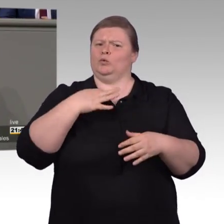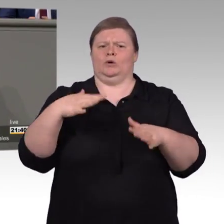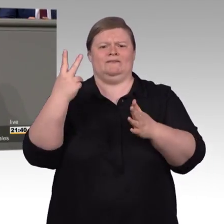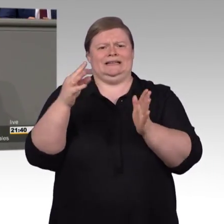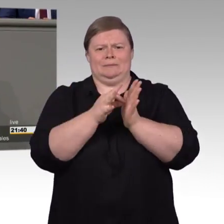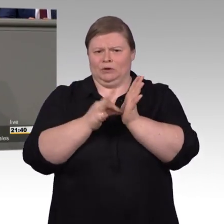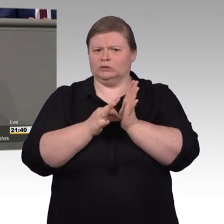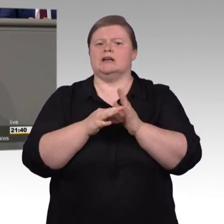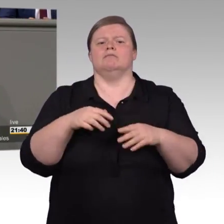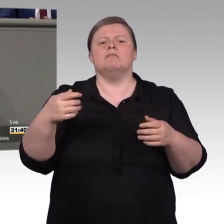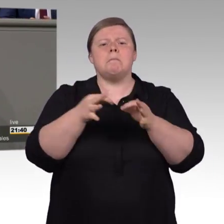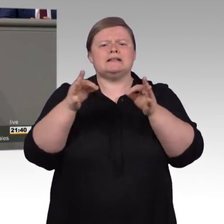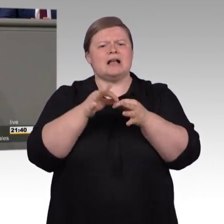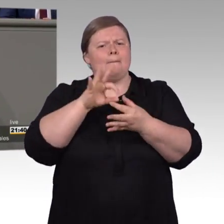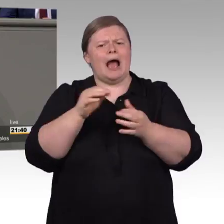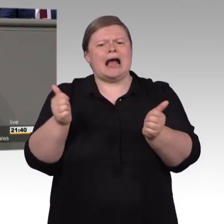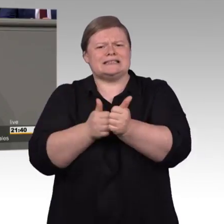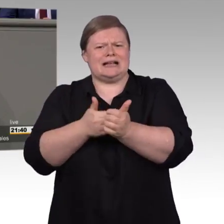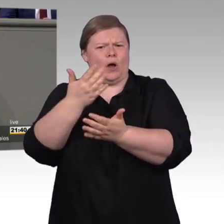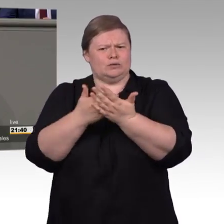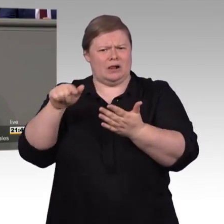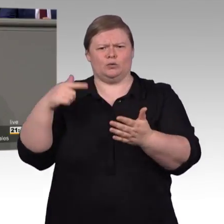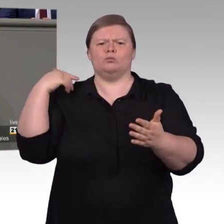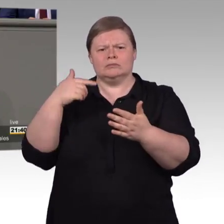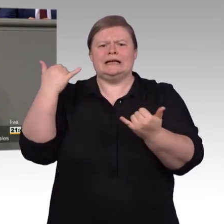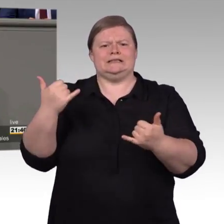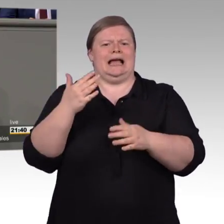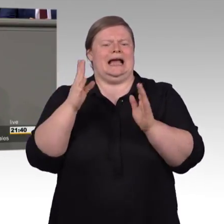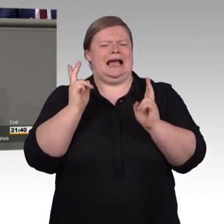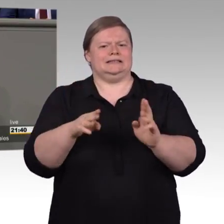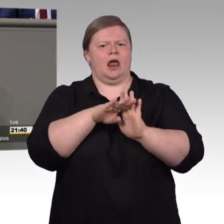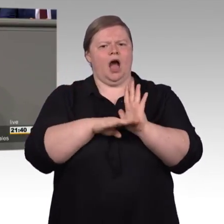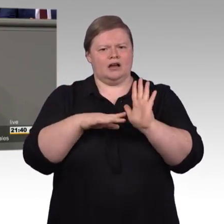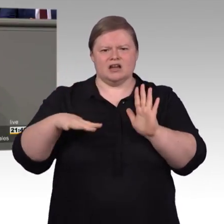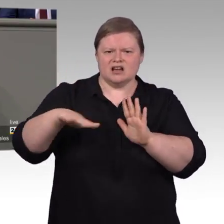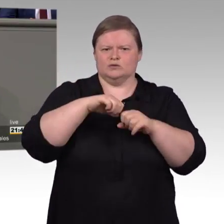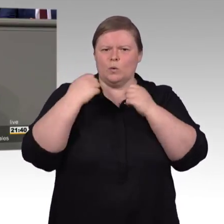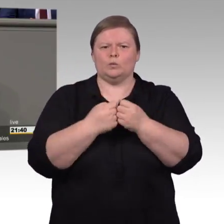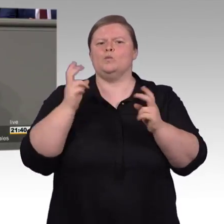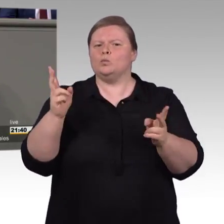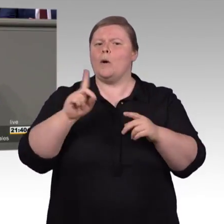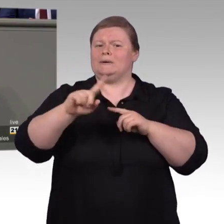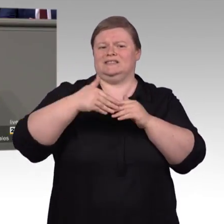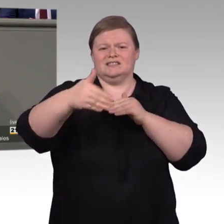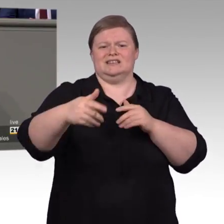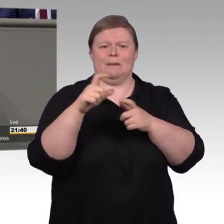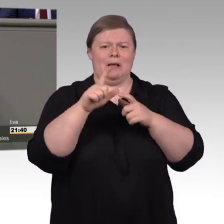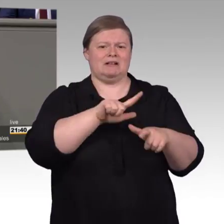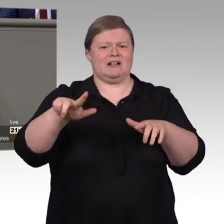Zukunft der assistierten Ausbildung besser planen zu können. Denn assistierte Ausbildung hat sich als eine gute Maßnahme erwiesen, um